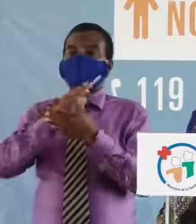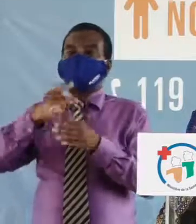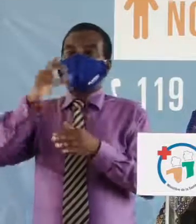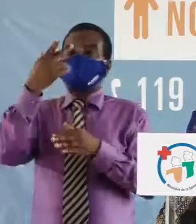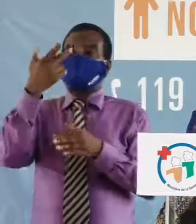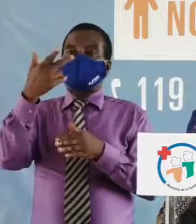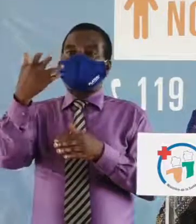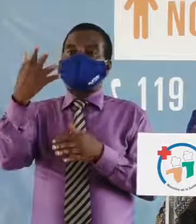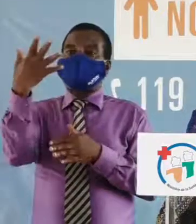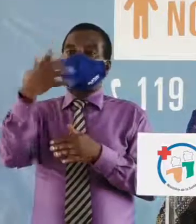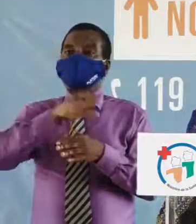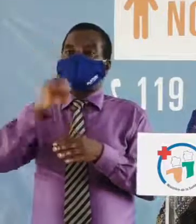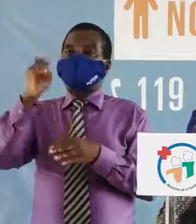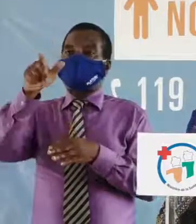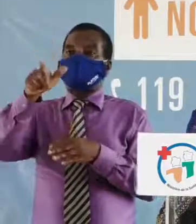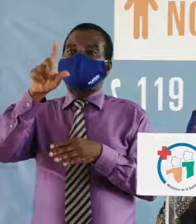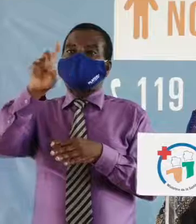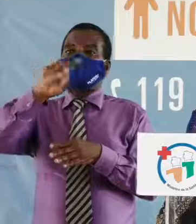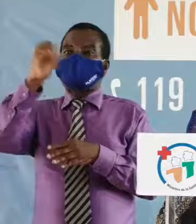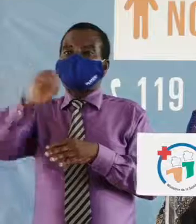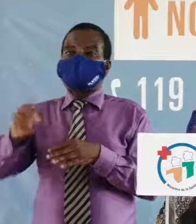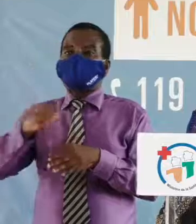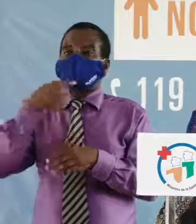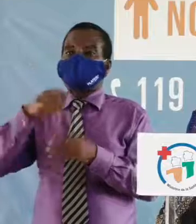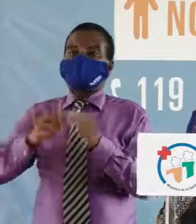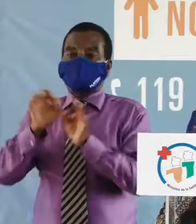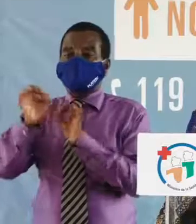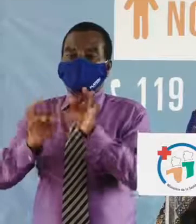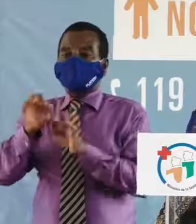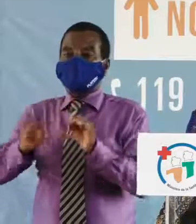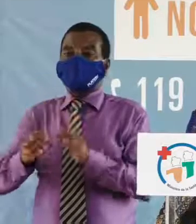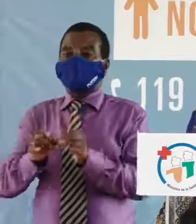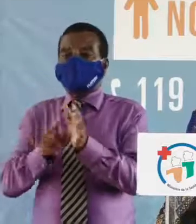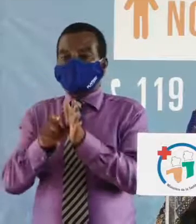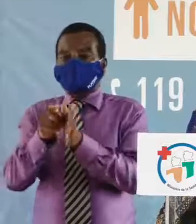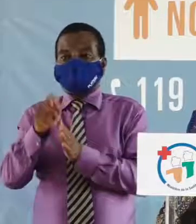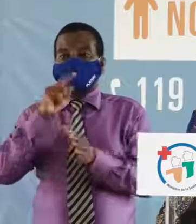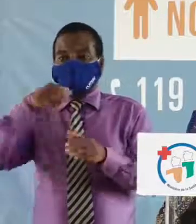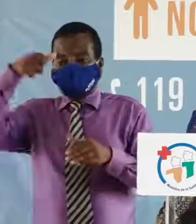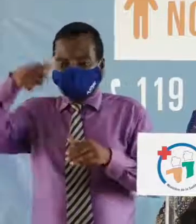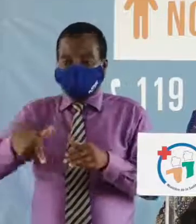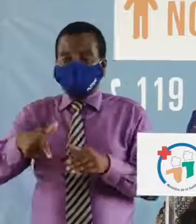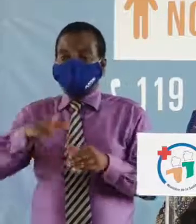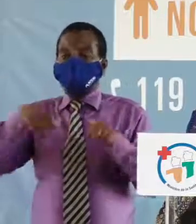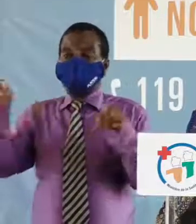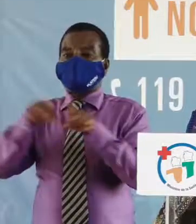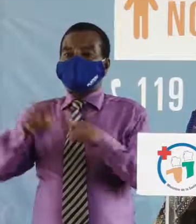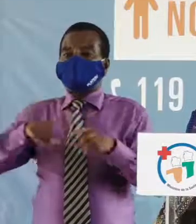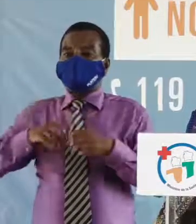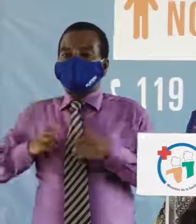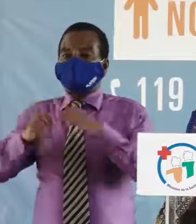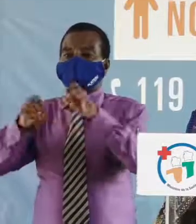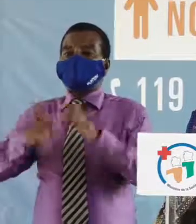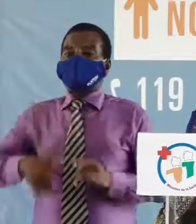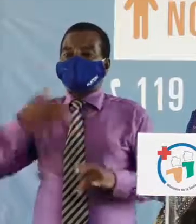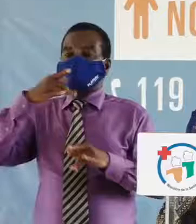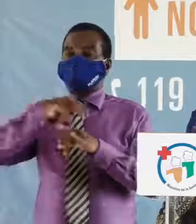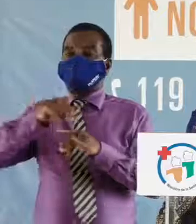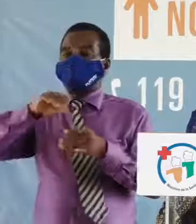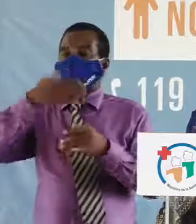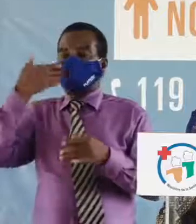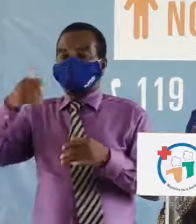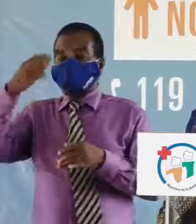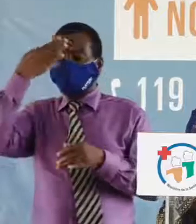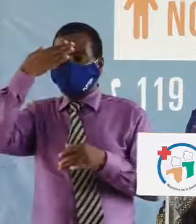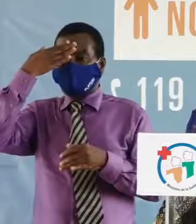échantillons analysés, ce qui traduit la circulation très active du virus dans notre pays. Aussi, les efforts de sensibilisation et la meilleure